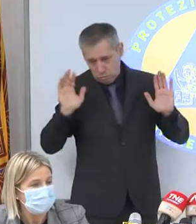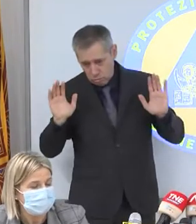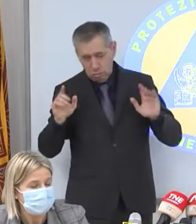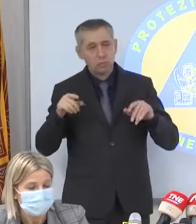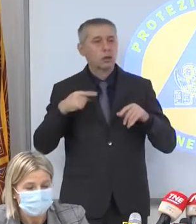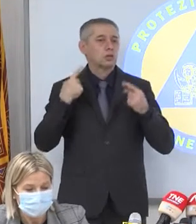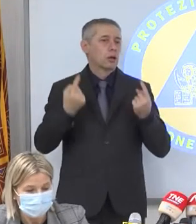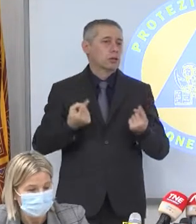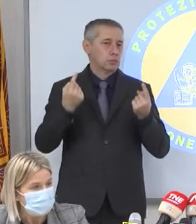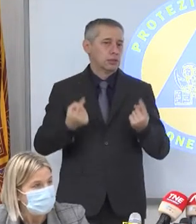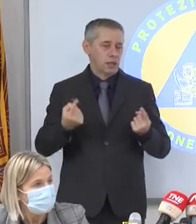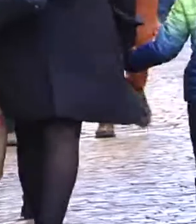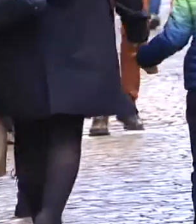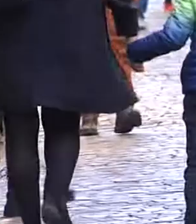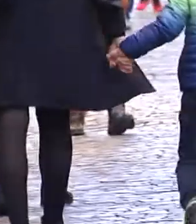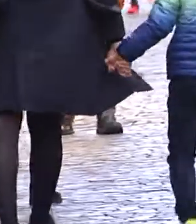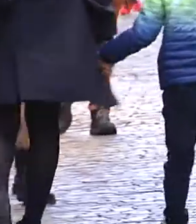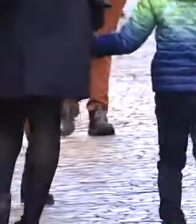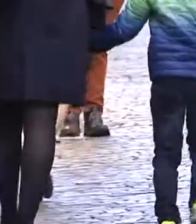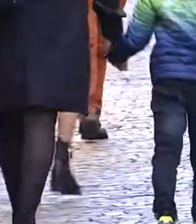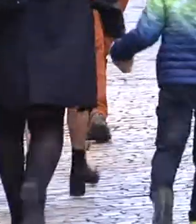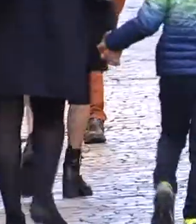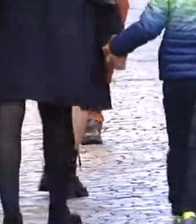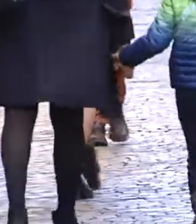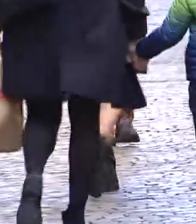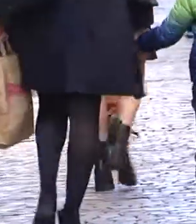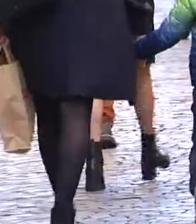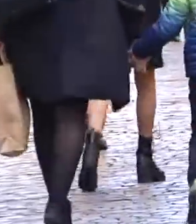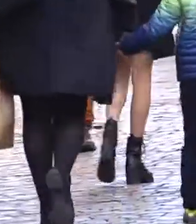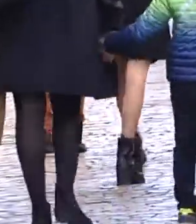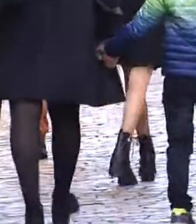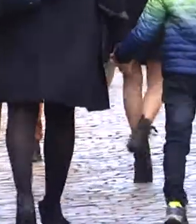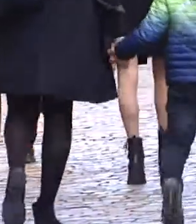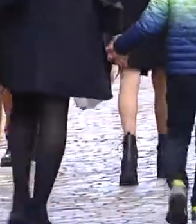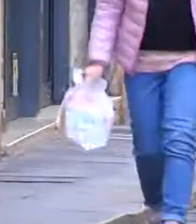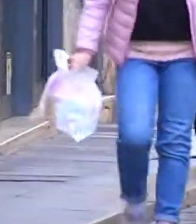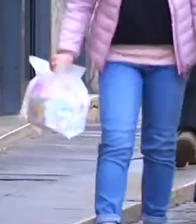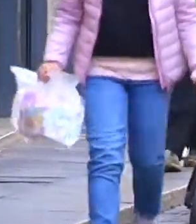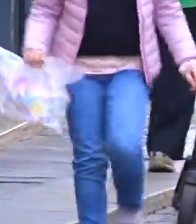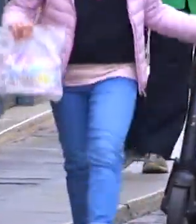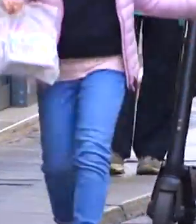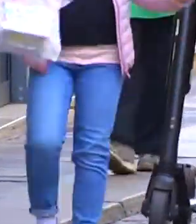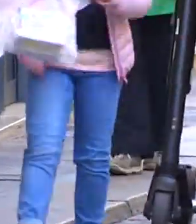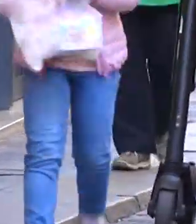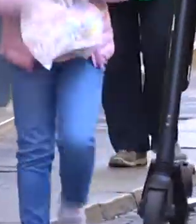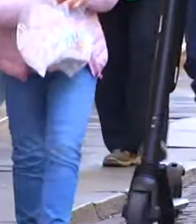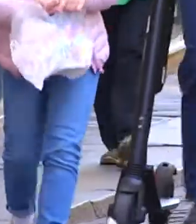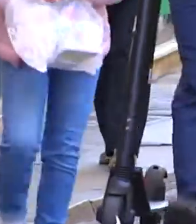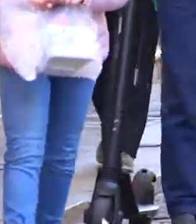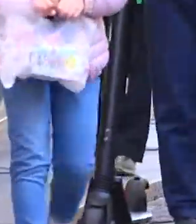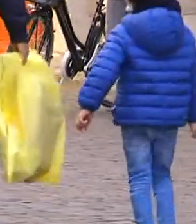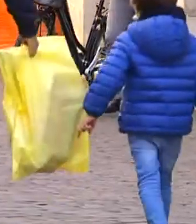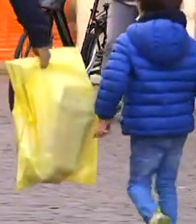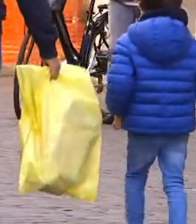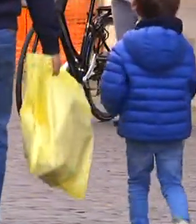seguiremo quello che ci indica l'EMA. A fine novembre, dunque, EMA si pronuncerà sull'immunizzazione per i bambini sotto i 12 anni.